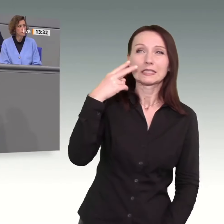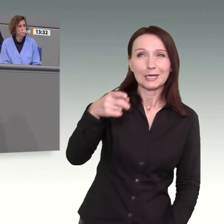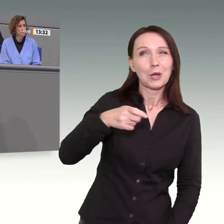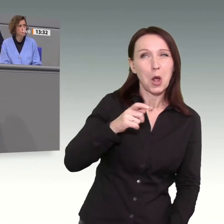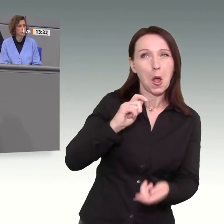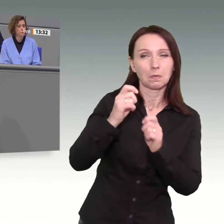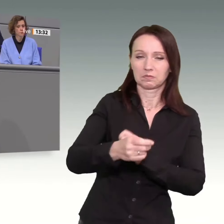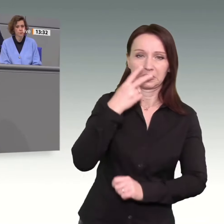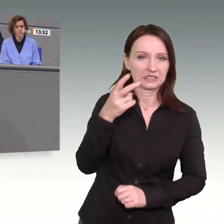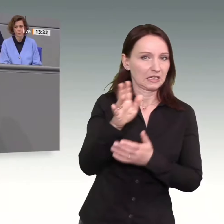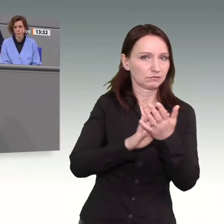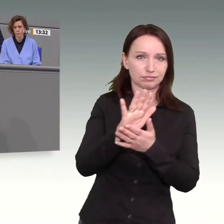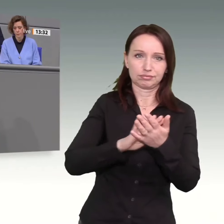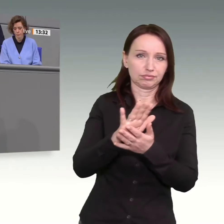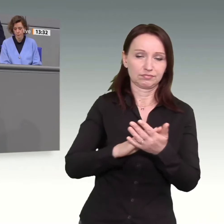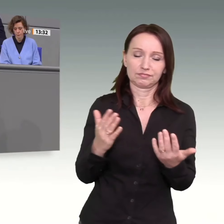wird. Vielen Dank.